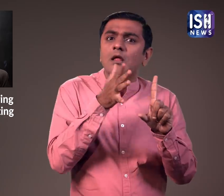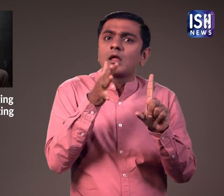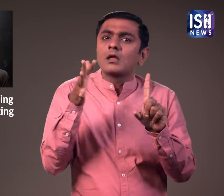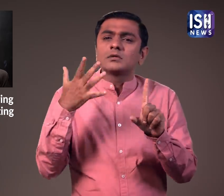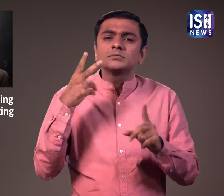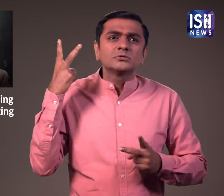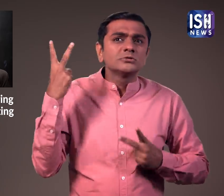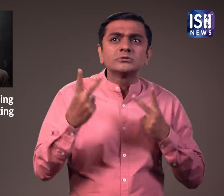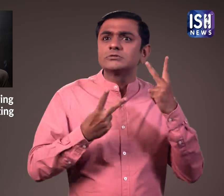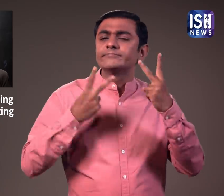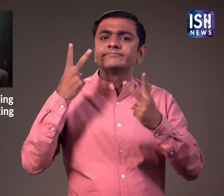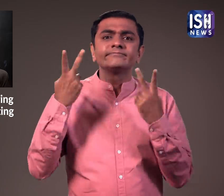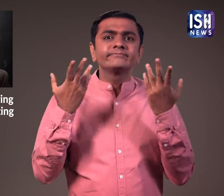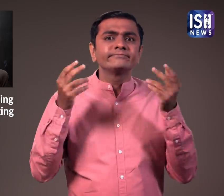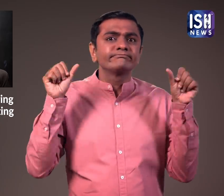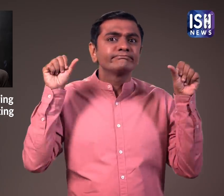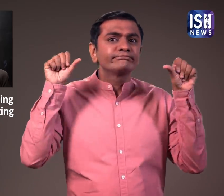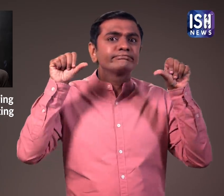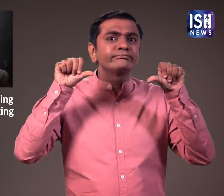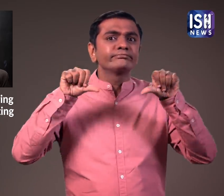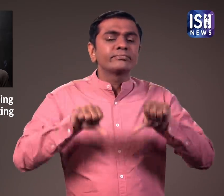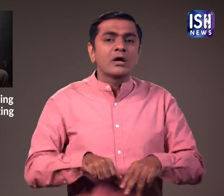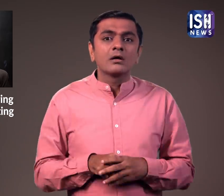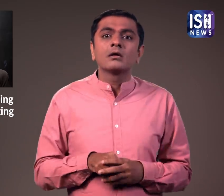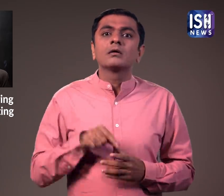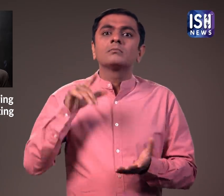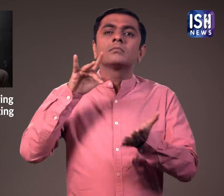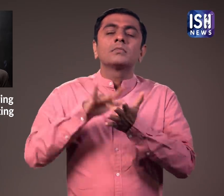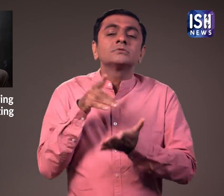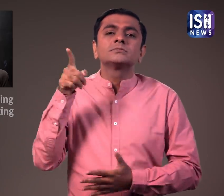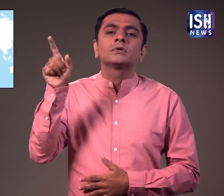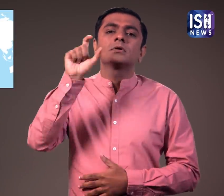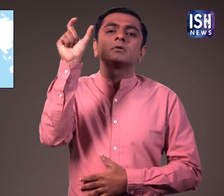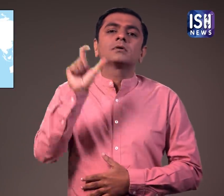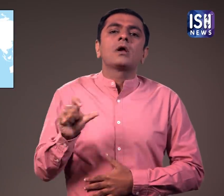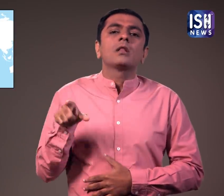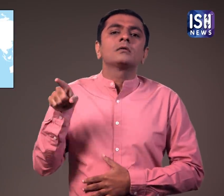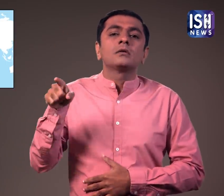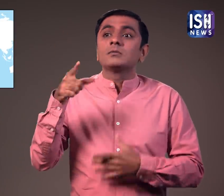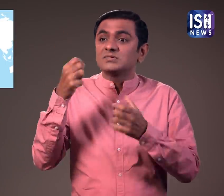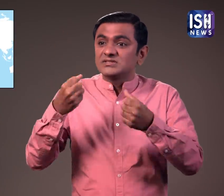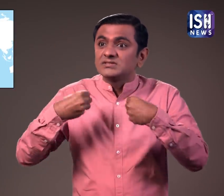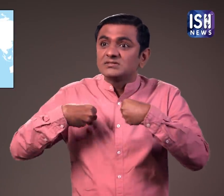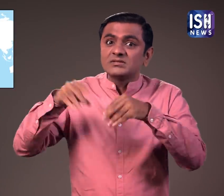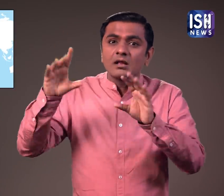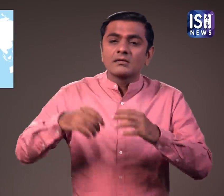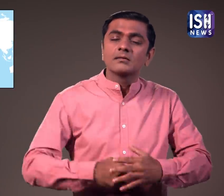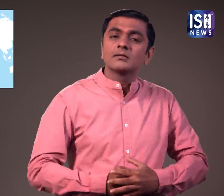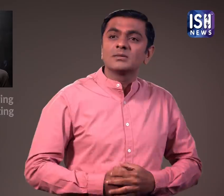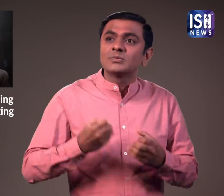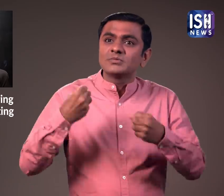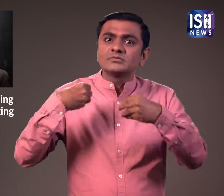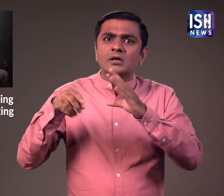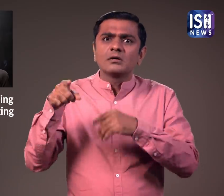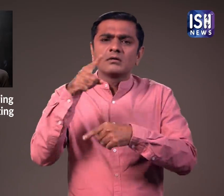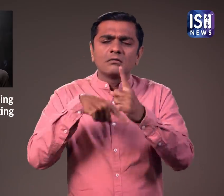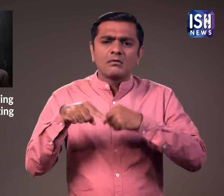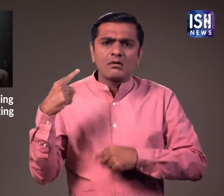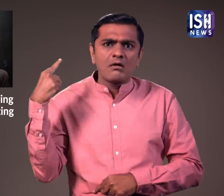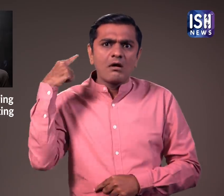संकेत नहीं था कि पेंटिंग कहा हो सकती है। फिर किसी ने एक इतलावी आर्ट टीलर को पेंटिंग बेशने की कोशिश की